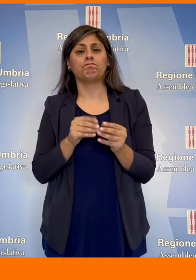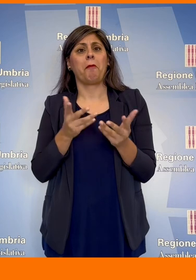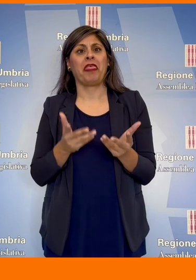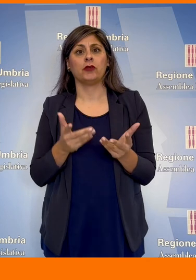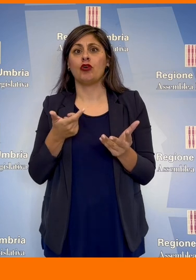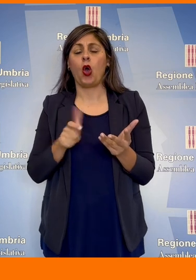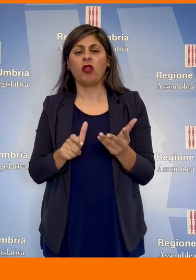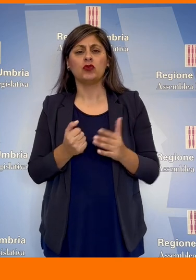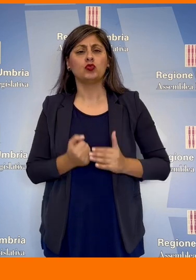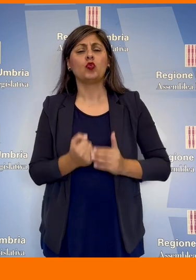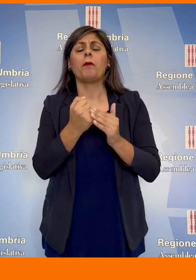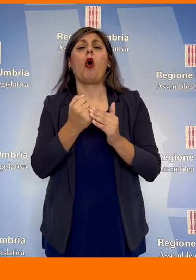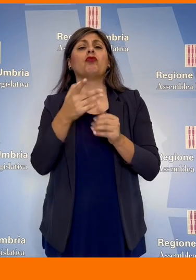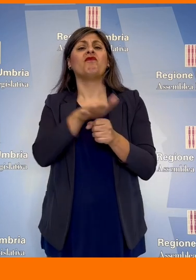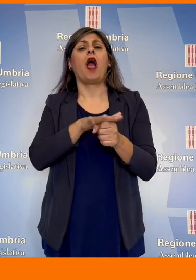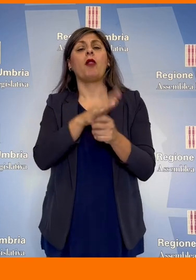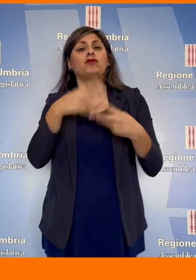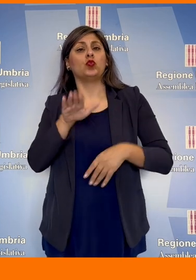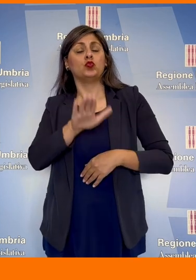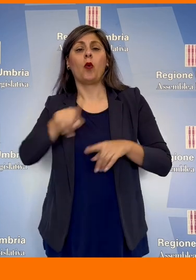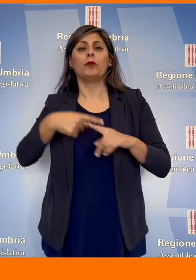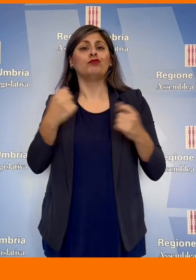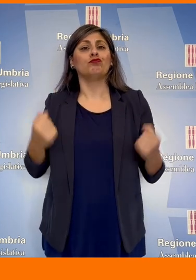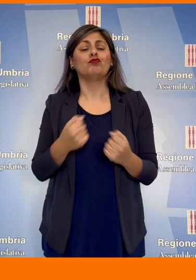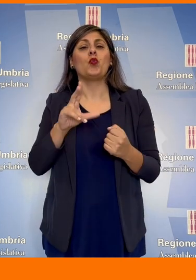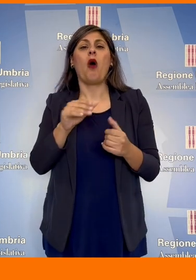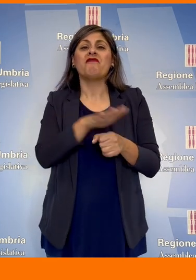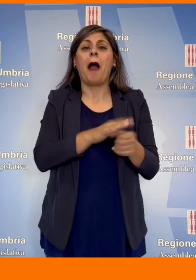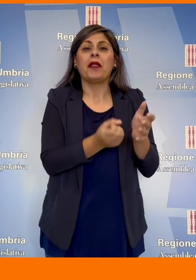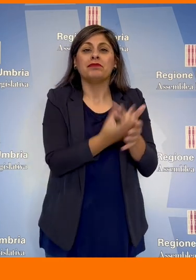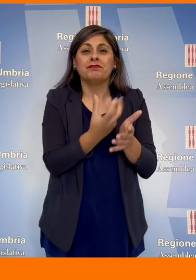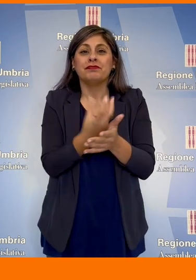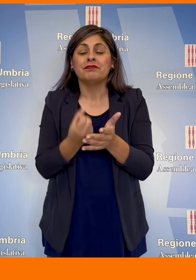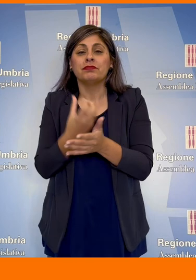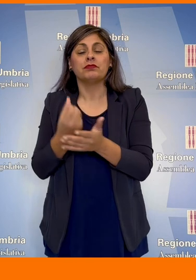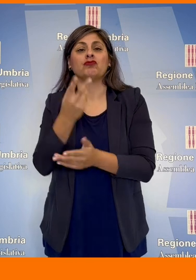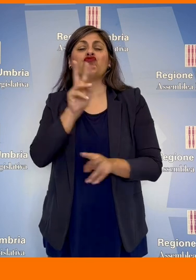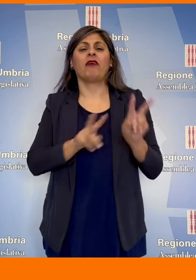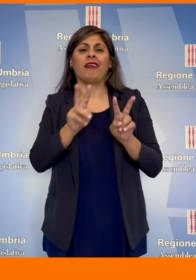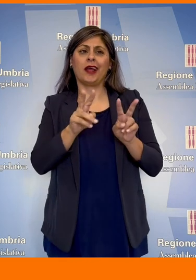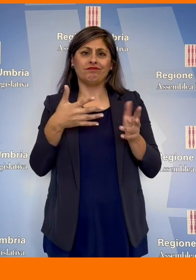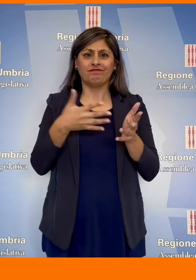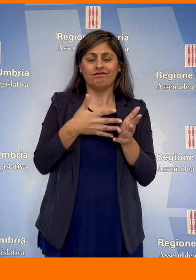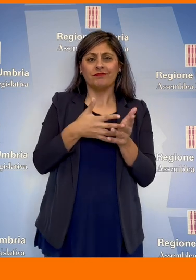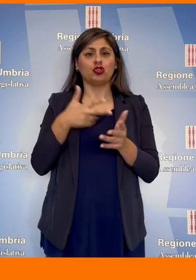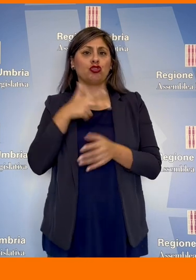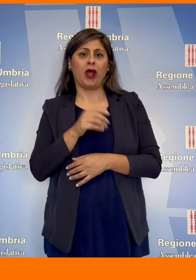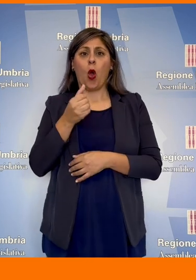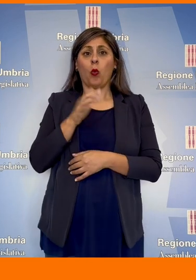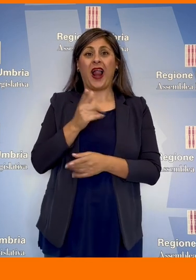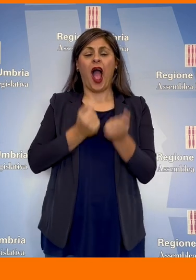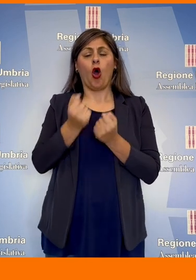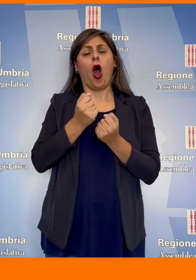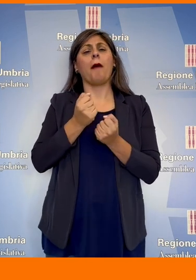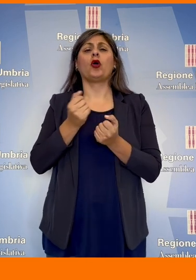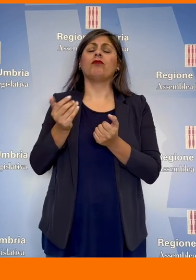nel sostenere le funzioni della famiglia e promuovere la formazione di nuovi nuclei familiari, rimuovendo gli ostacoli di ordine sociale, culturale